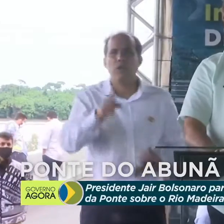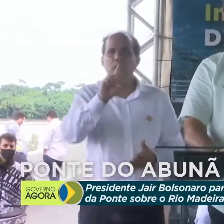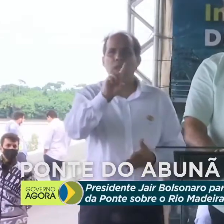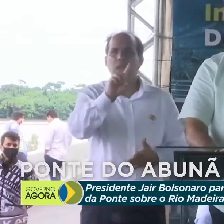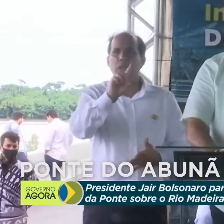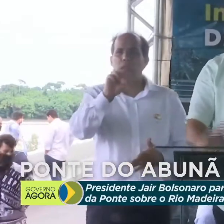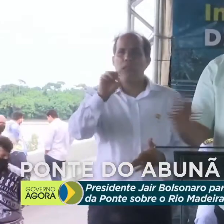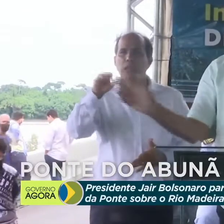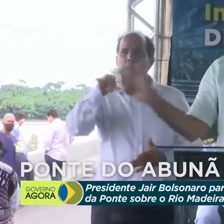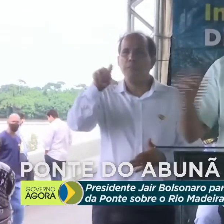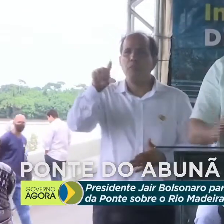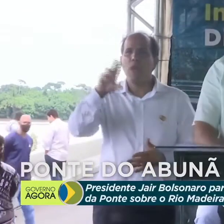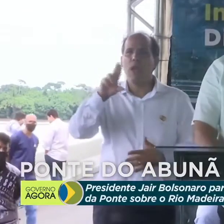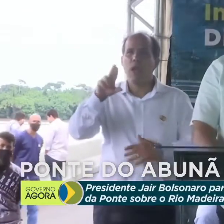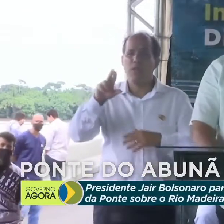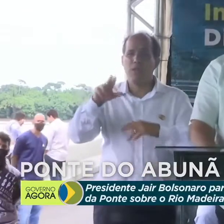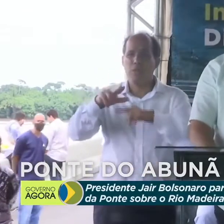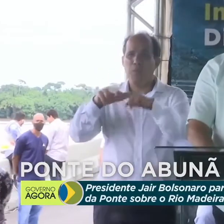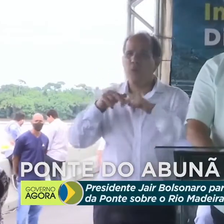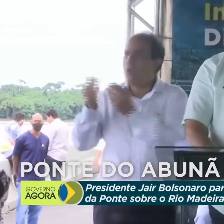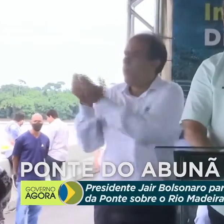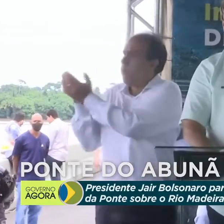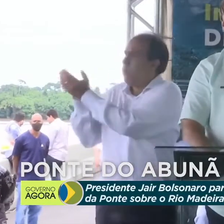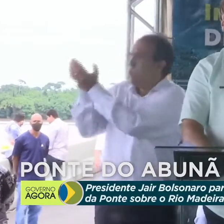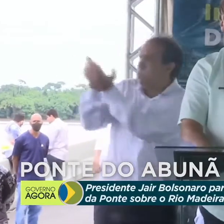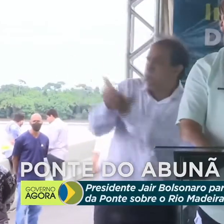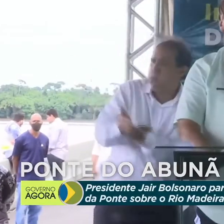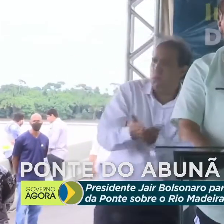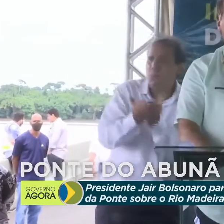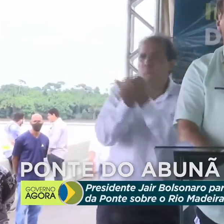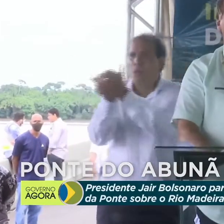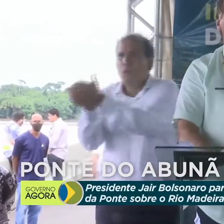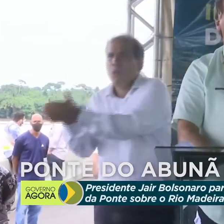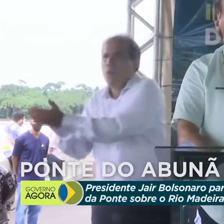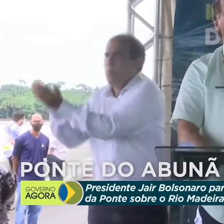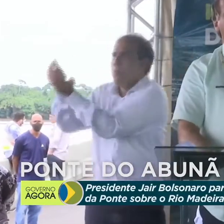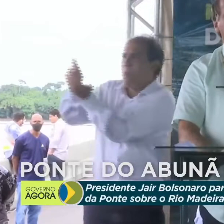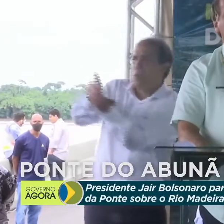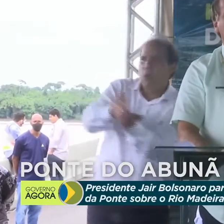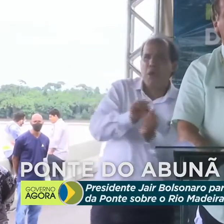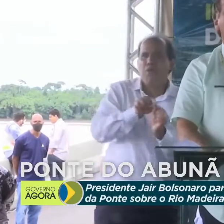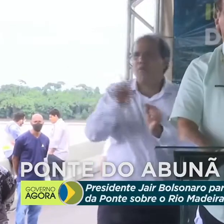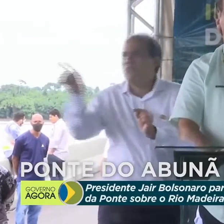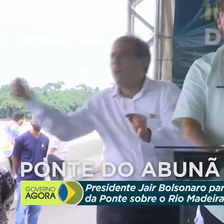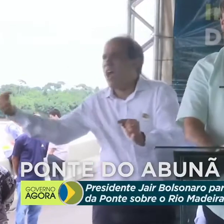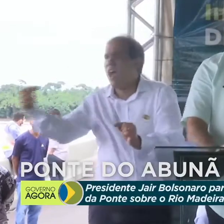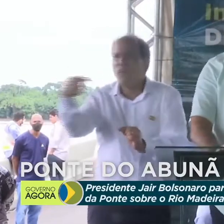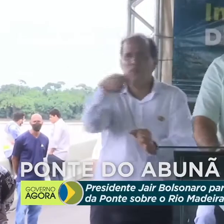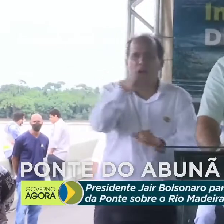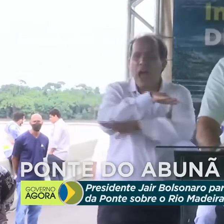100 mil, para fazerem o traslado de um lado, de uma margem para a outra. Isso acabou.